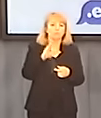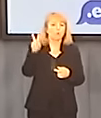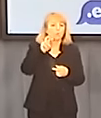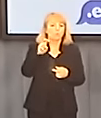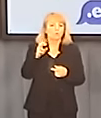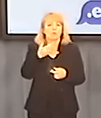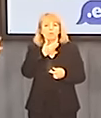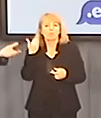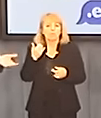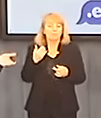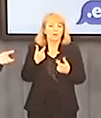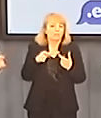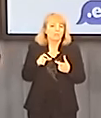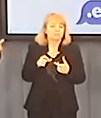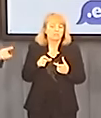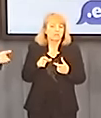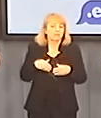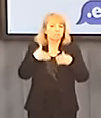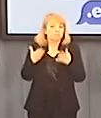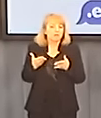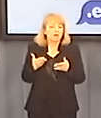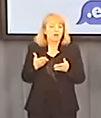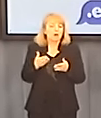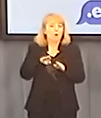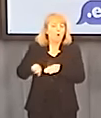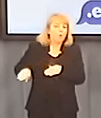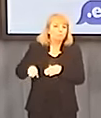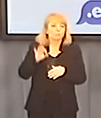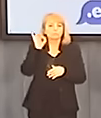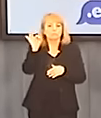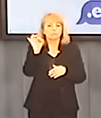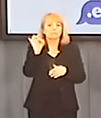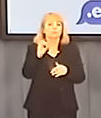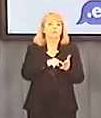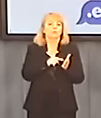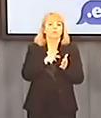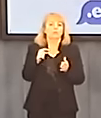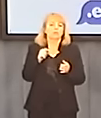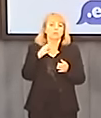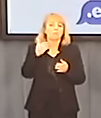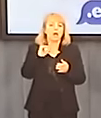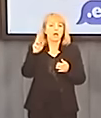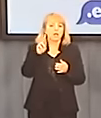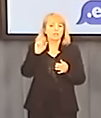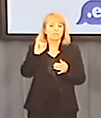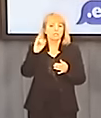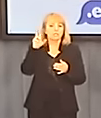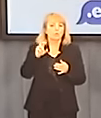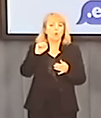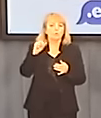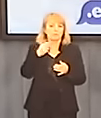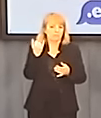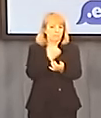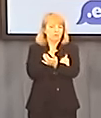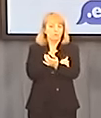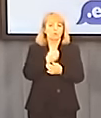zaoferowania innego poza marihuaną, bo akurat był to dzień, w którym odpaliliśmy naszego ganja busa. Otóż od początku